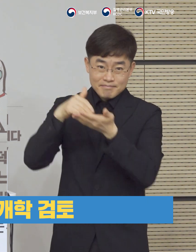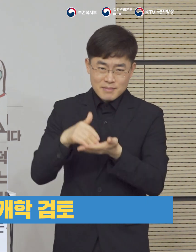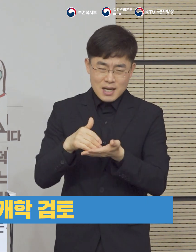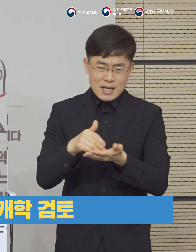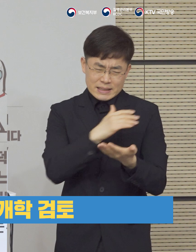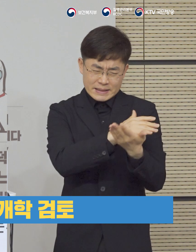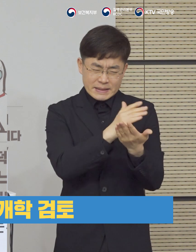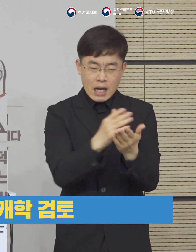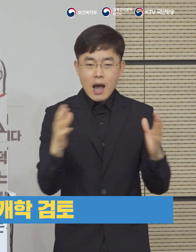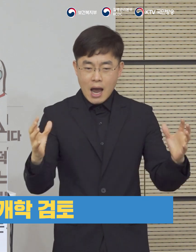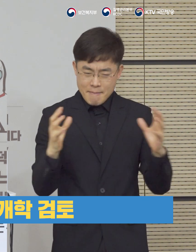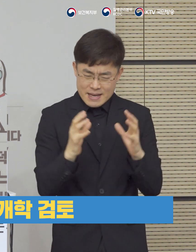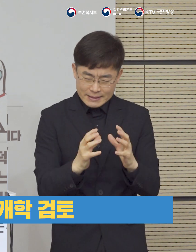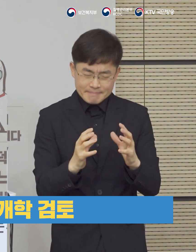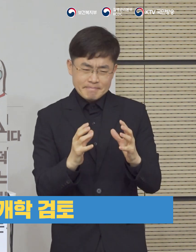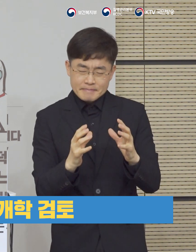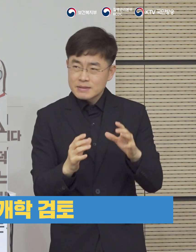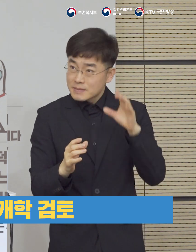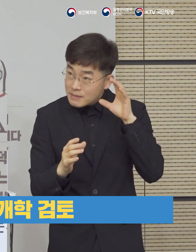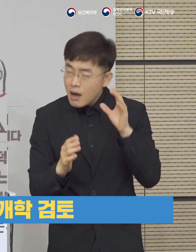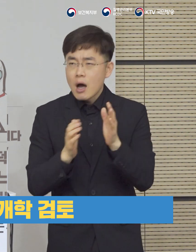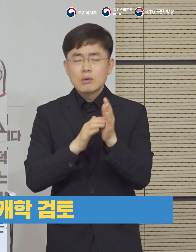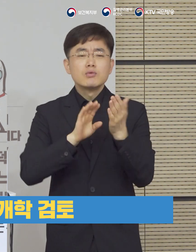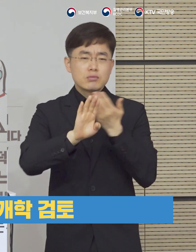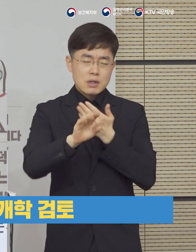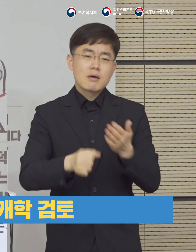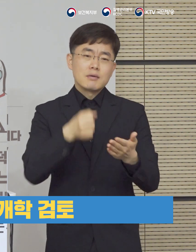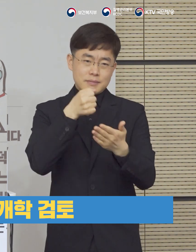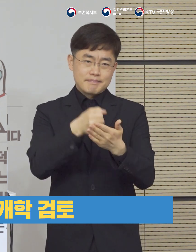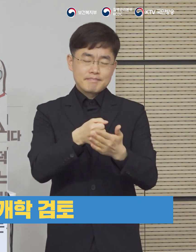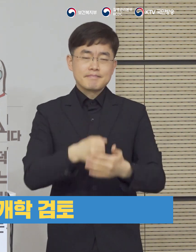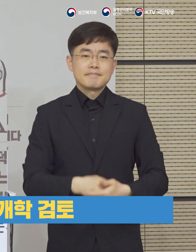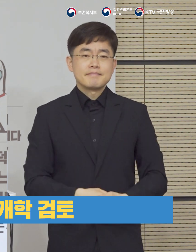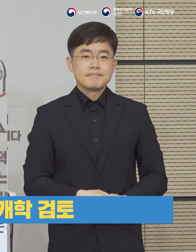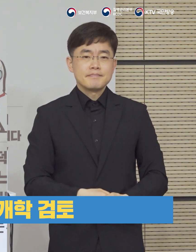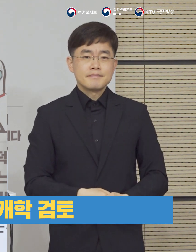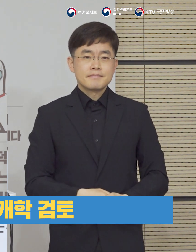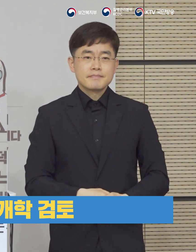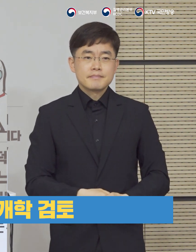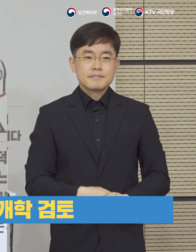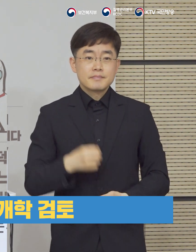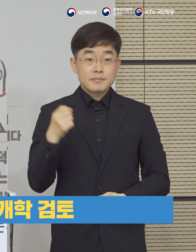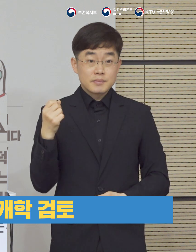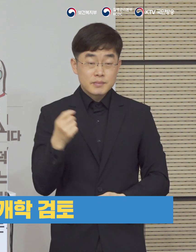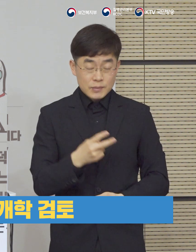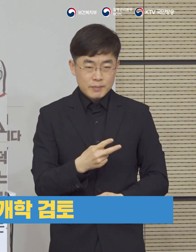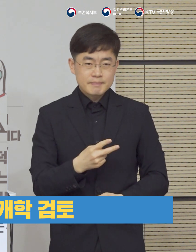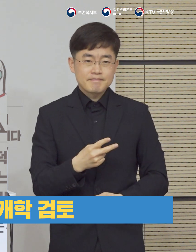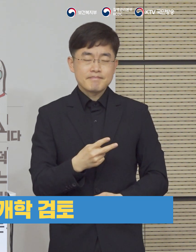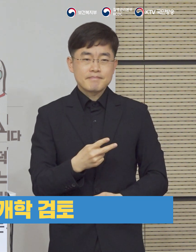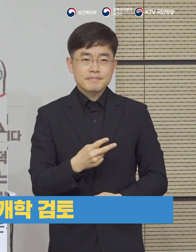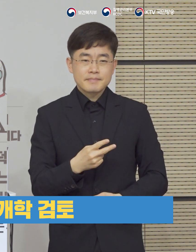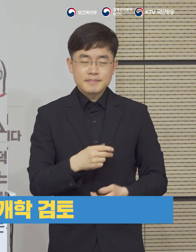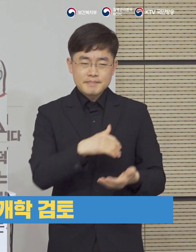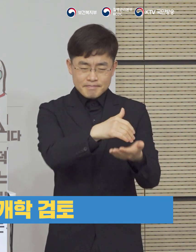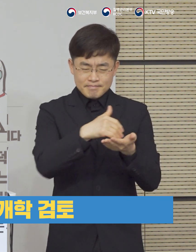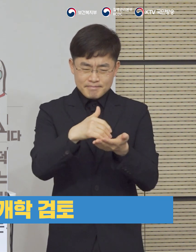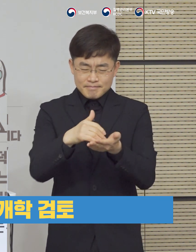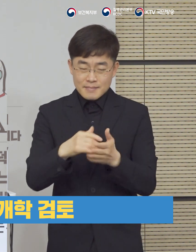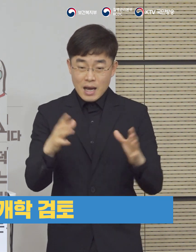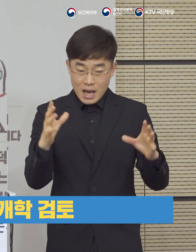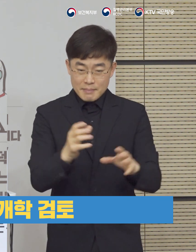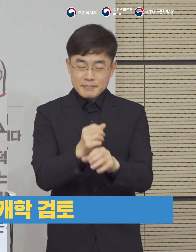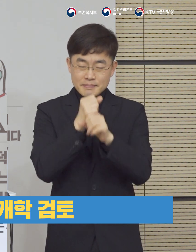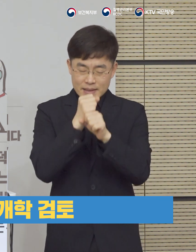관계부처의 의견 등을 좀 종합적으로 고려해서 진행을 할 생각이고 중대본에서 최종적으로